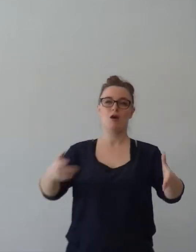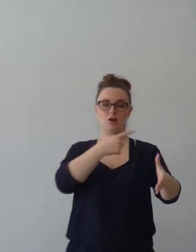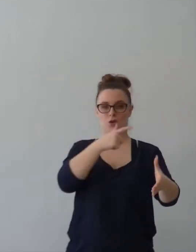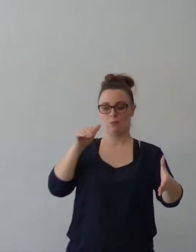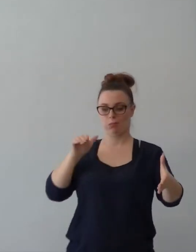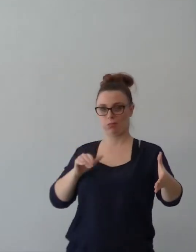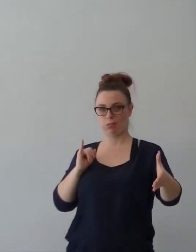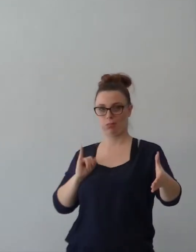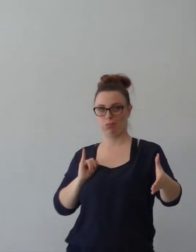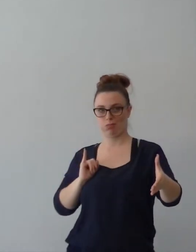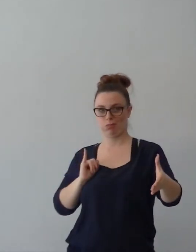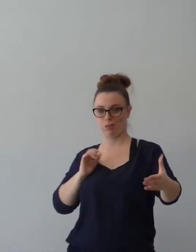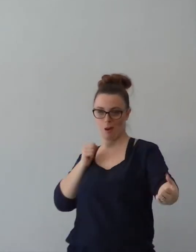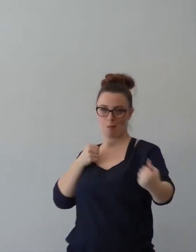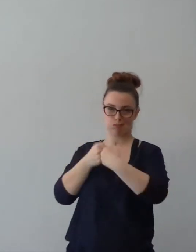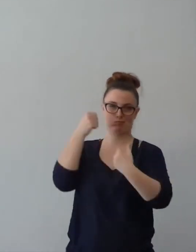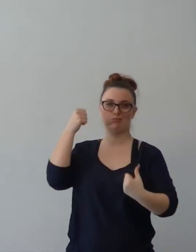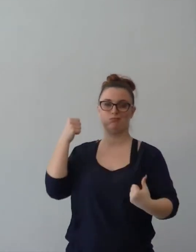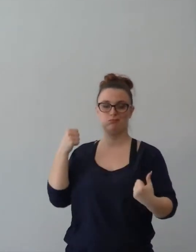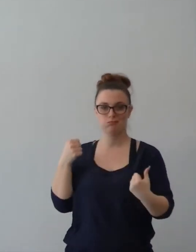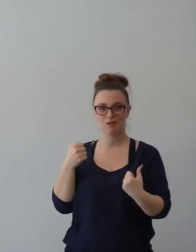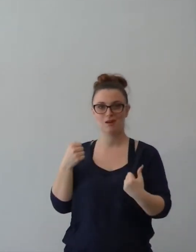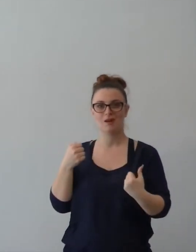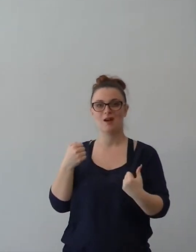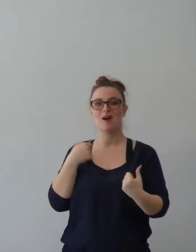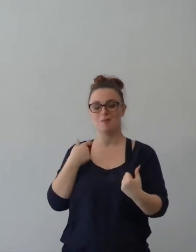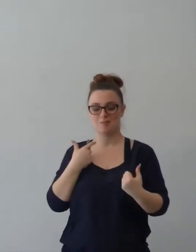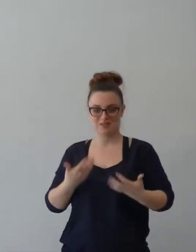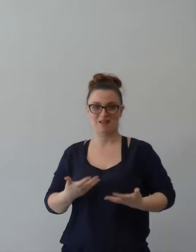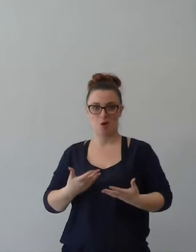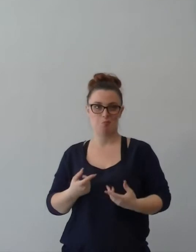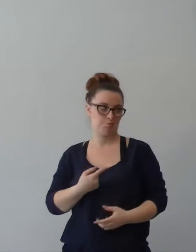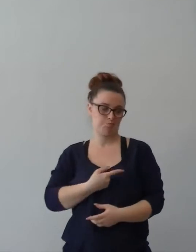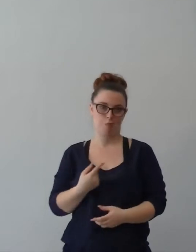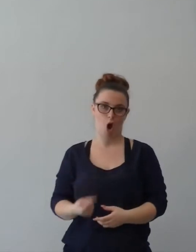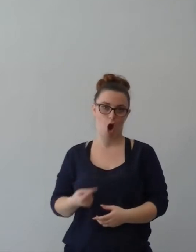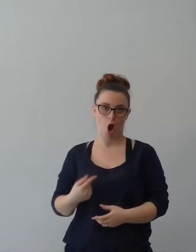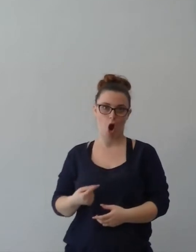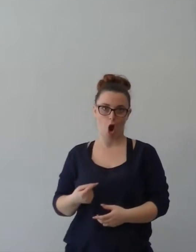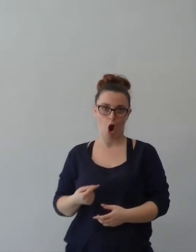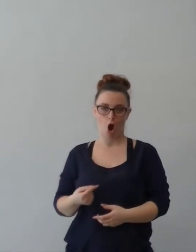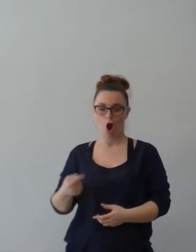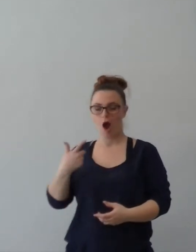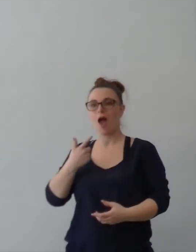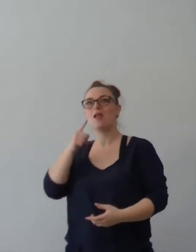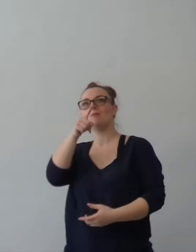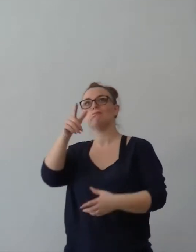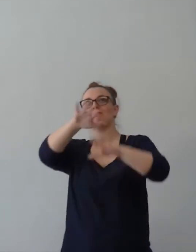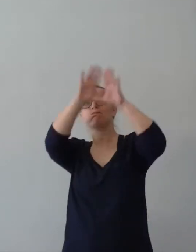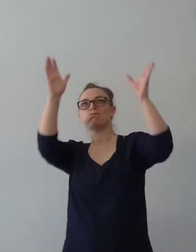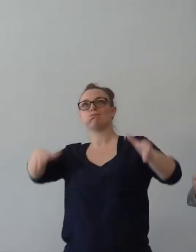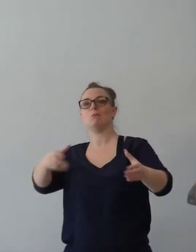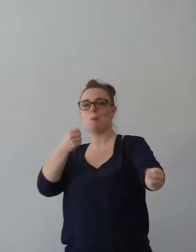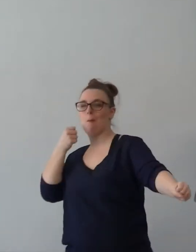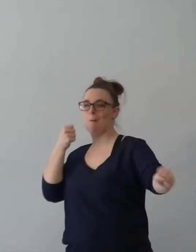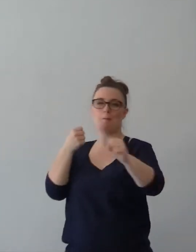62.000, adesso ho messo su una decina ma le persone che pesavano 180-190 kg, io ero